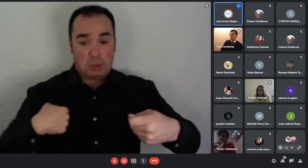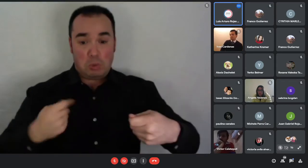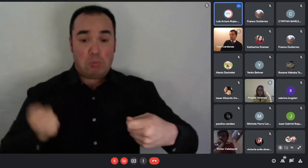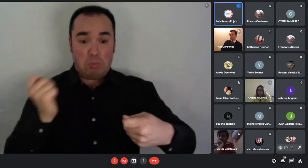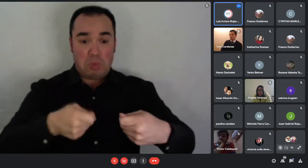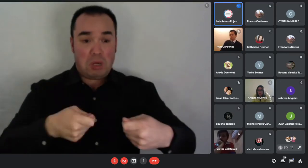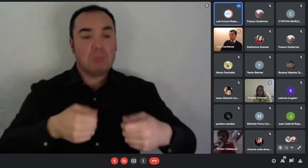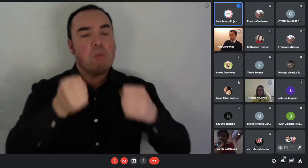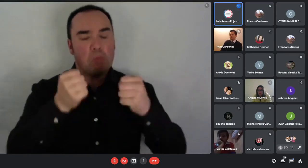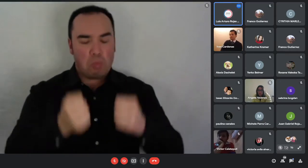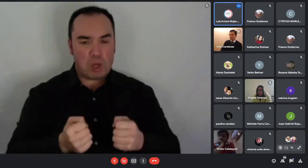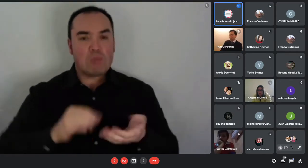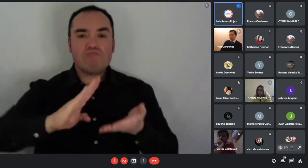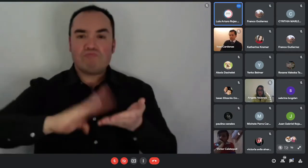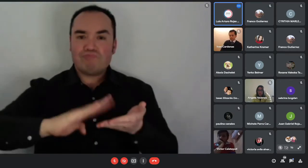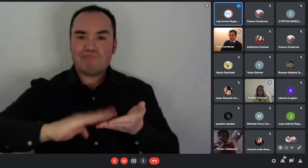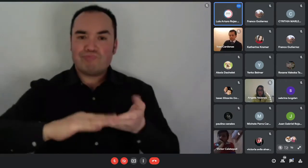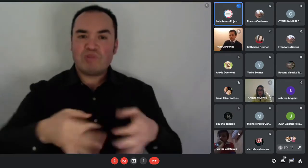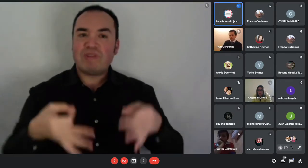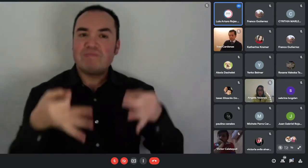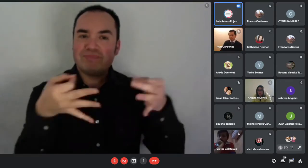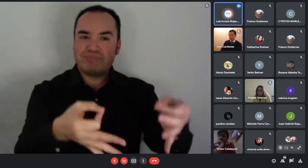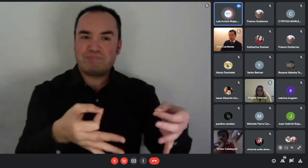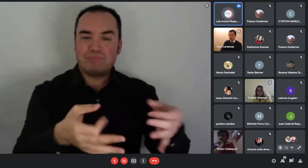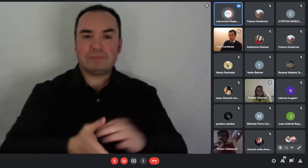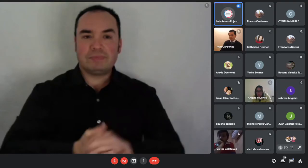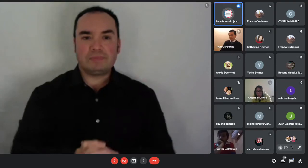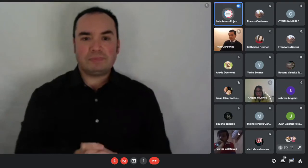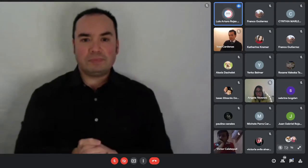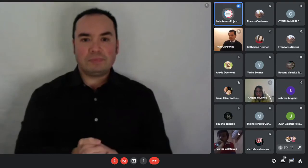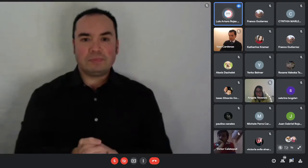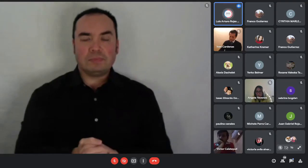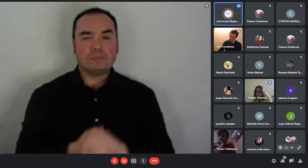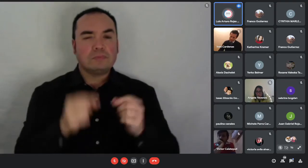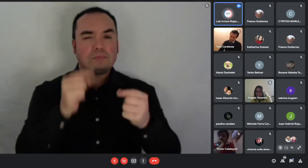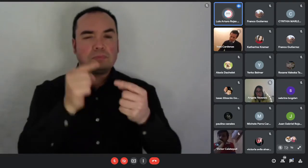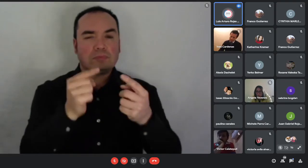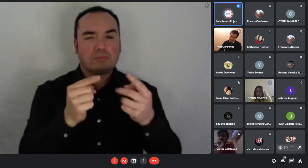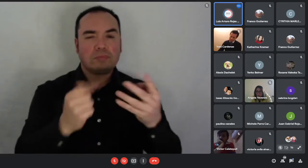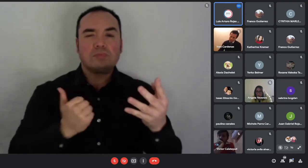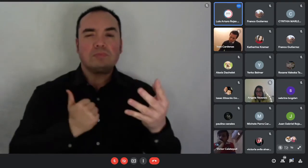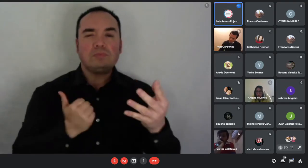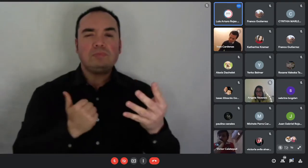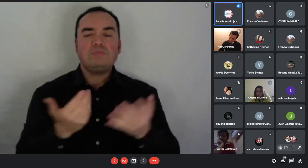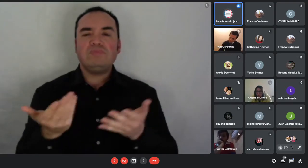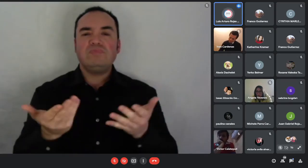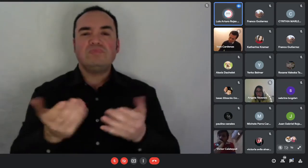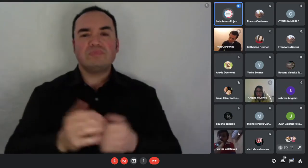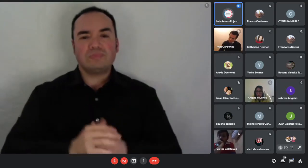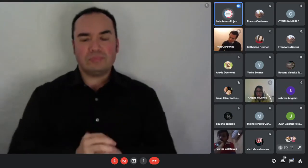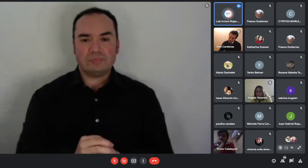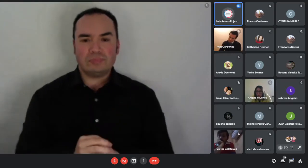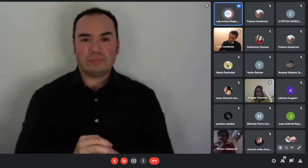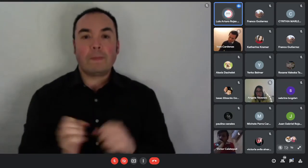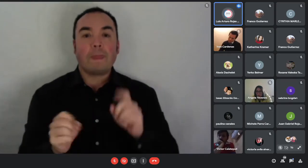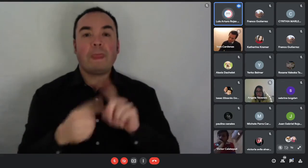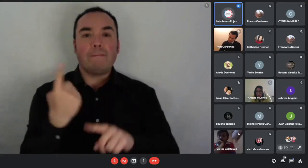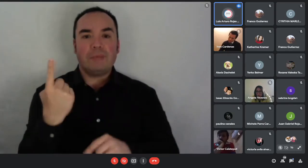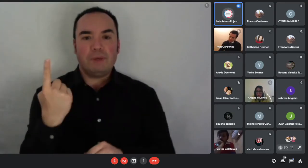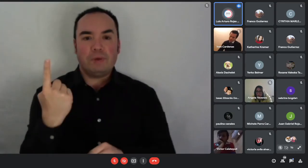¿Cuáles son los requisitos para el subsidio de arriendo? Primero, como les decía recién, estar dentro del 70% en el registro social de